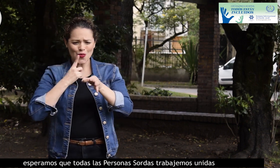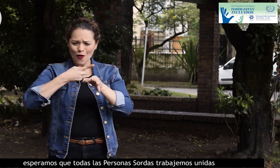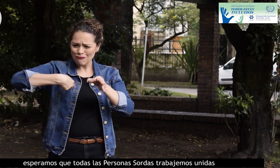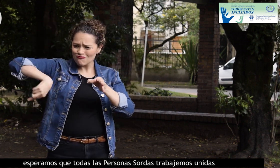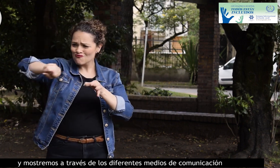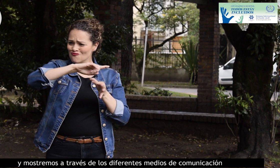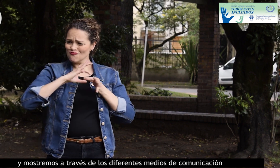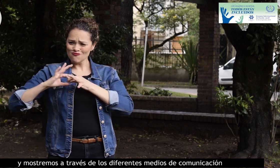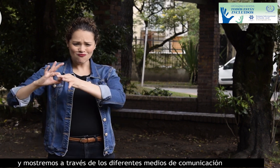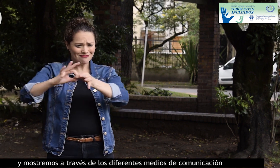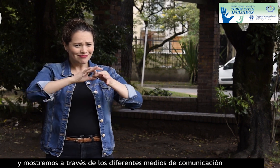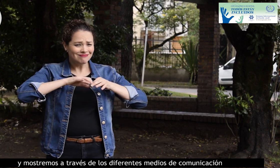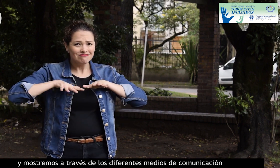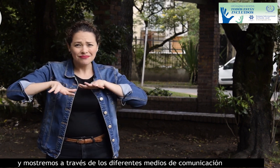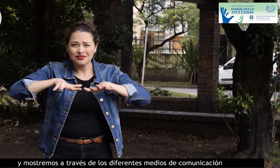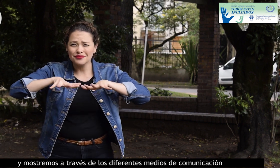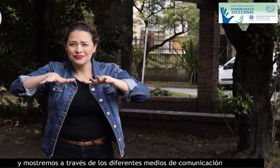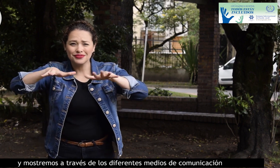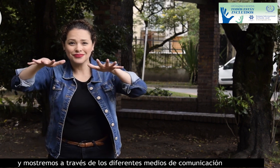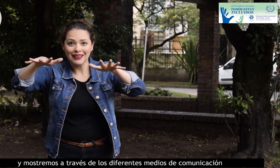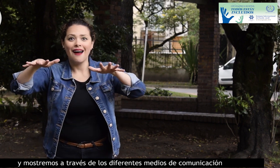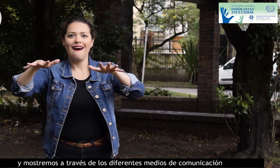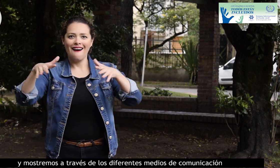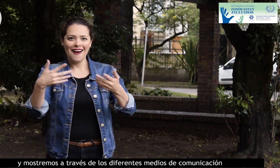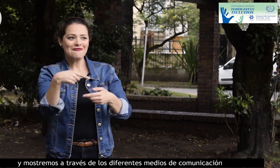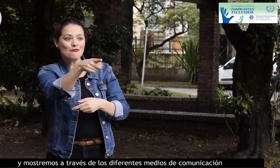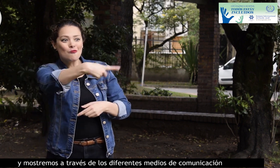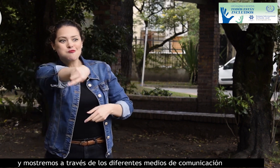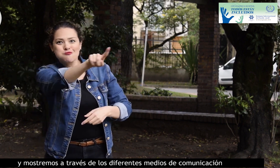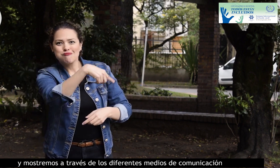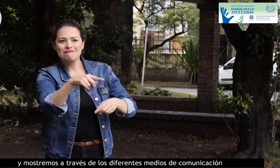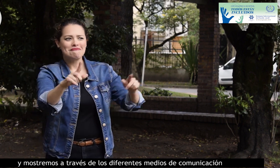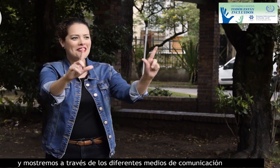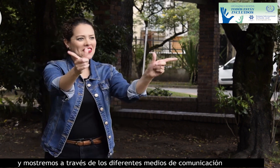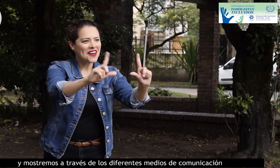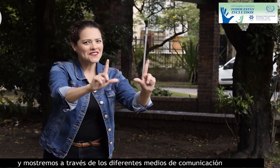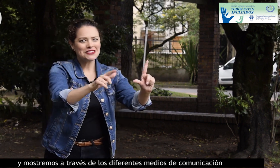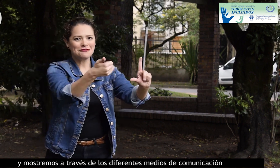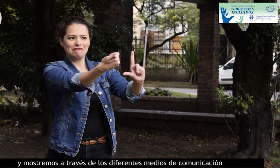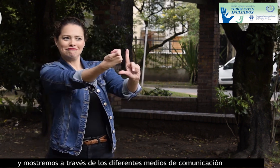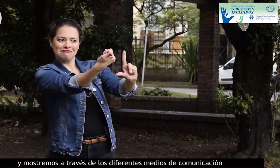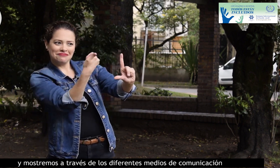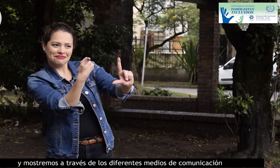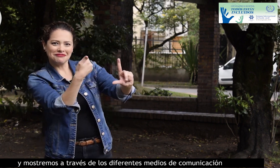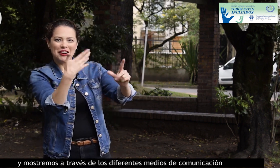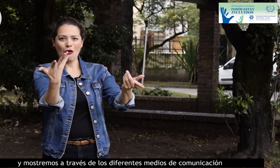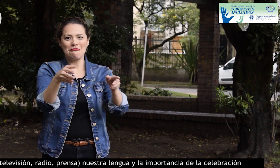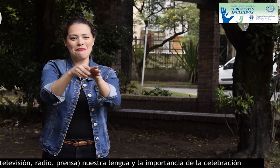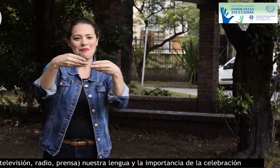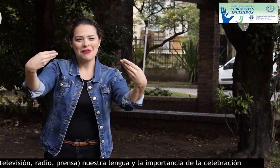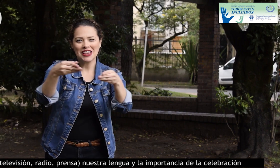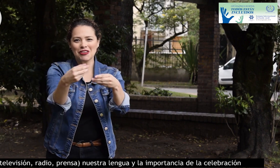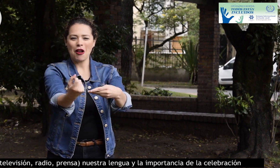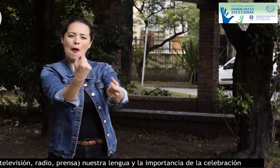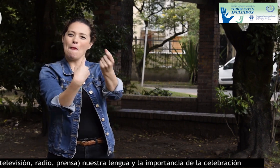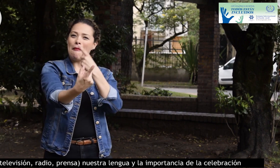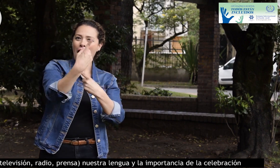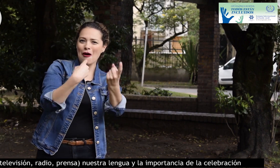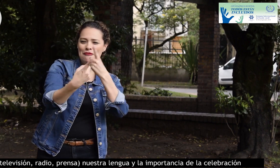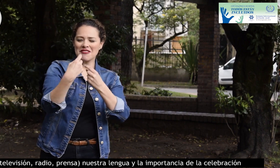trabajemos unidas y mostremos a través de los diferentes medios de comunicación, televisión, radio,